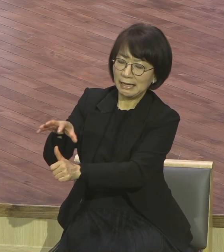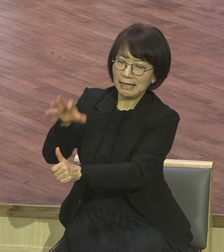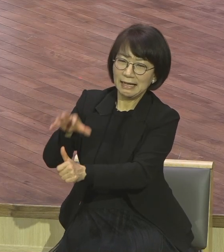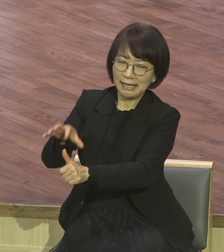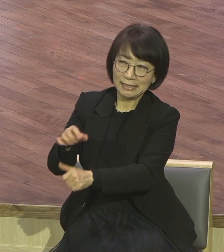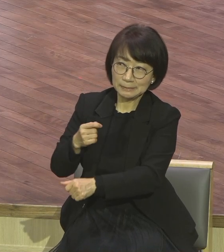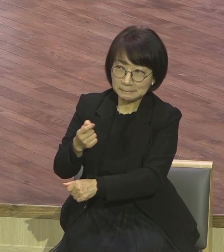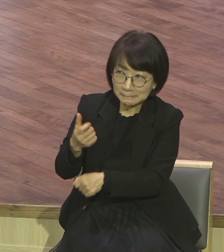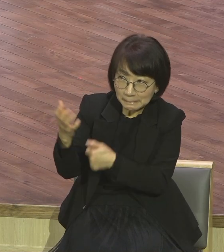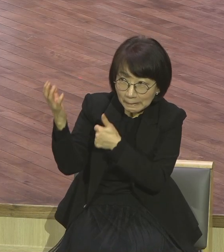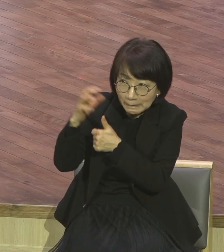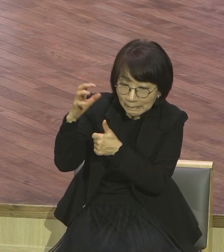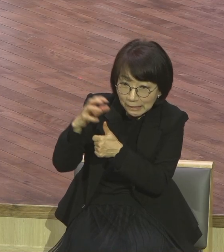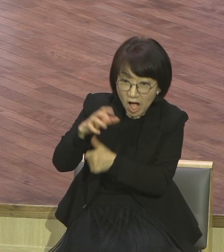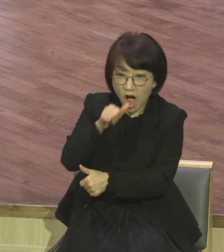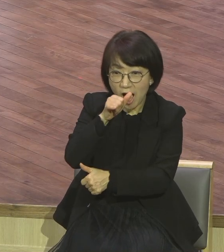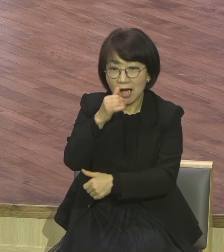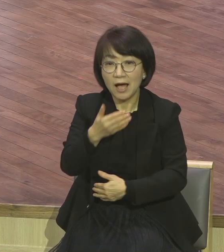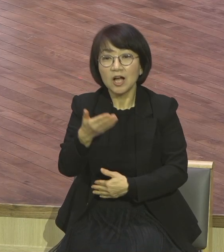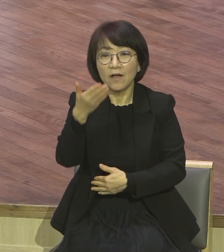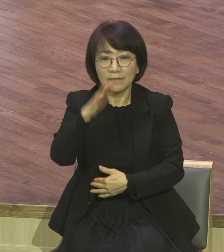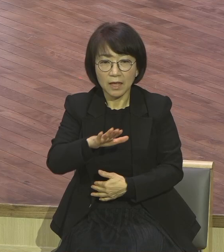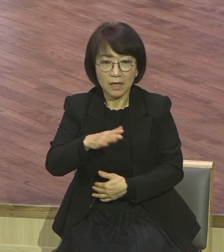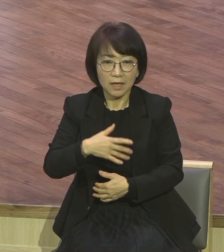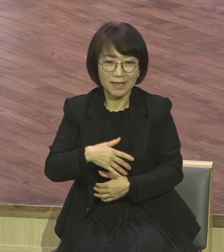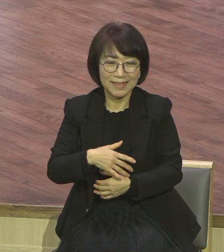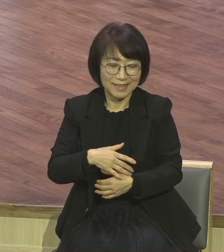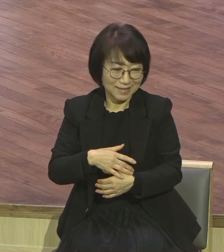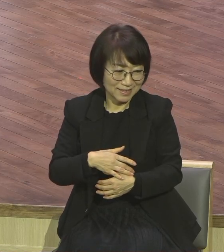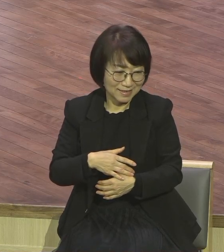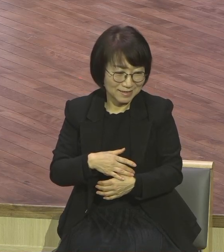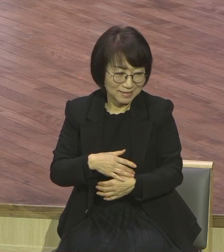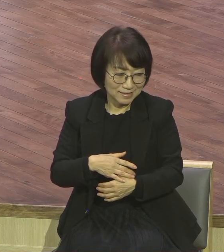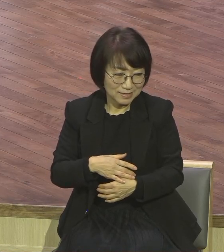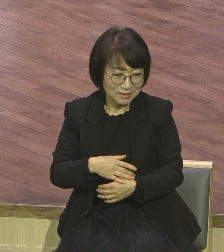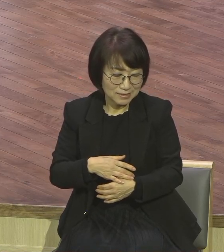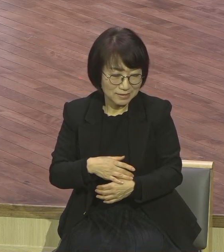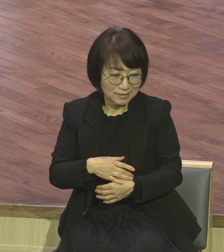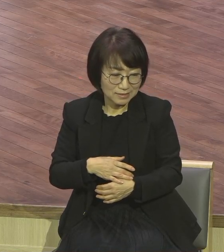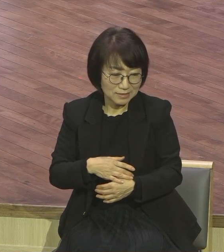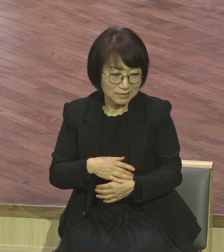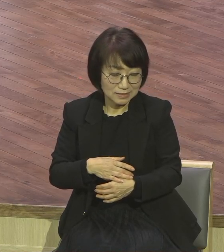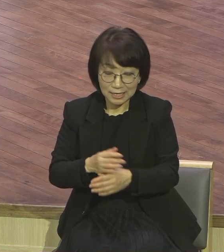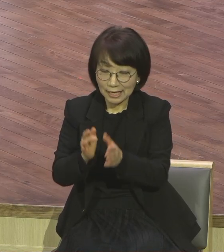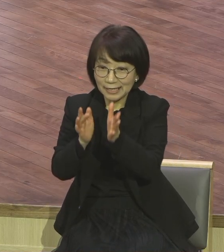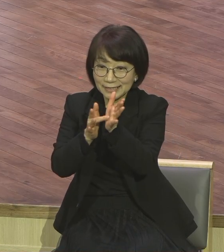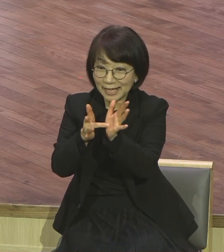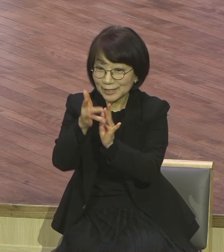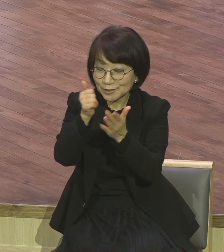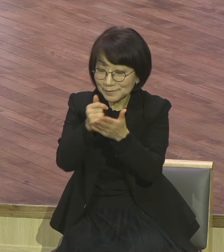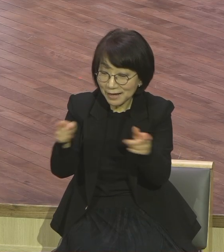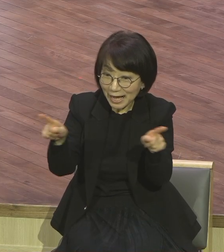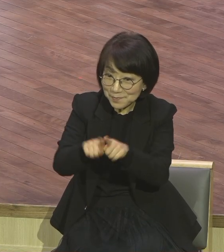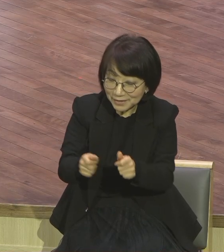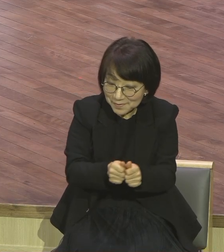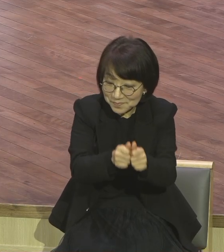계속 책만 들었지만은 주님과 함께한 3년간의 지속적인